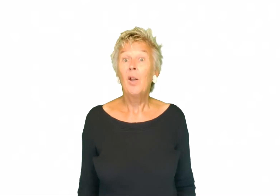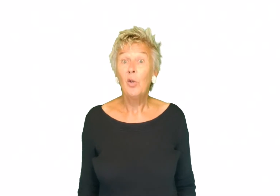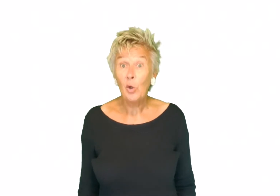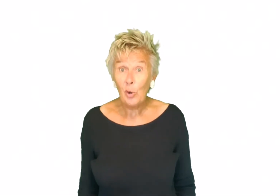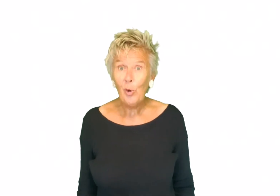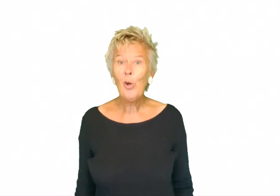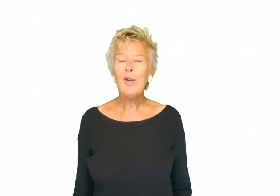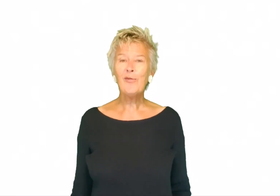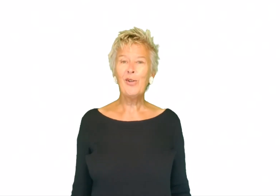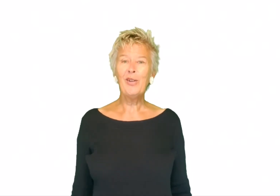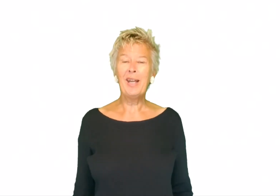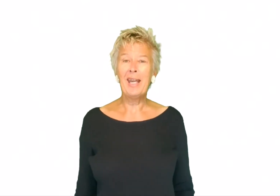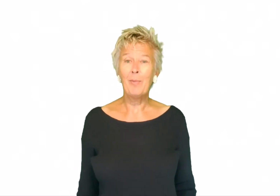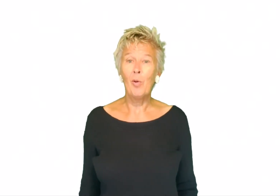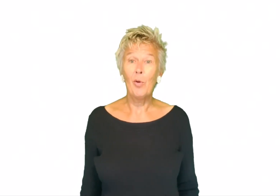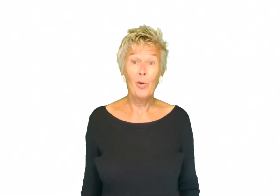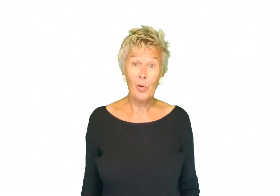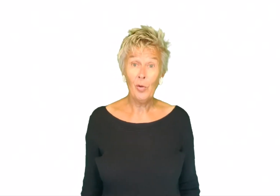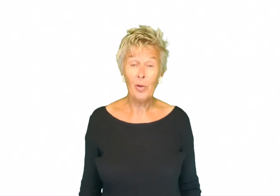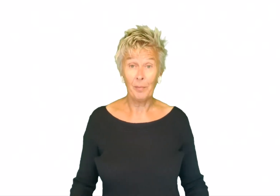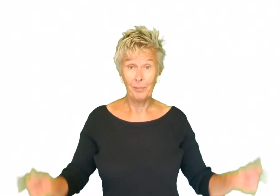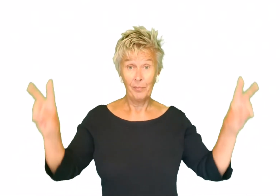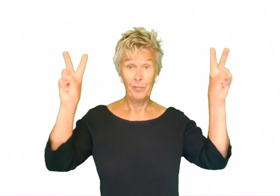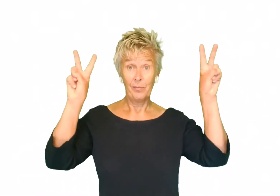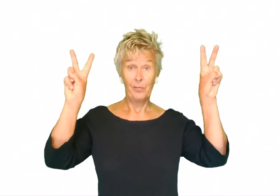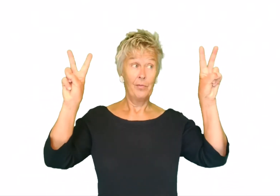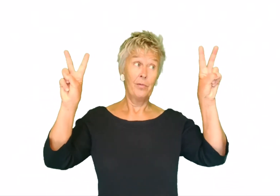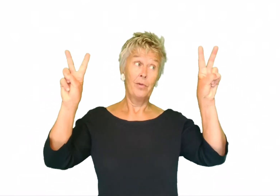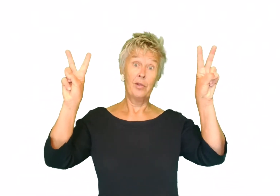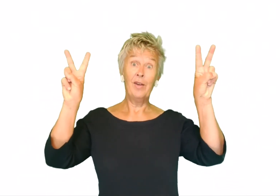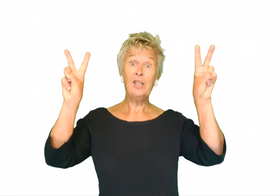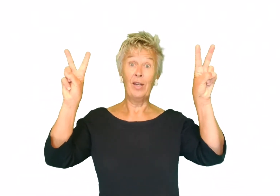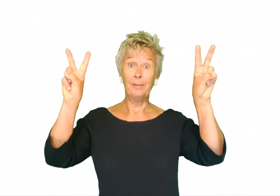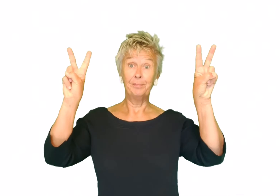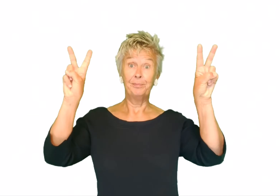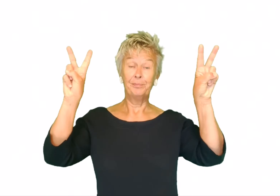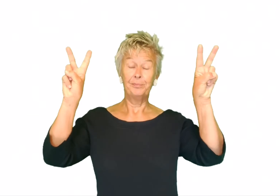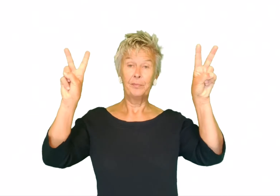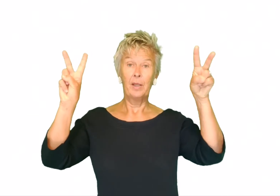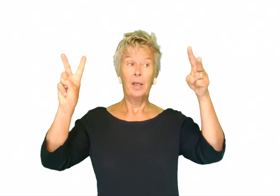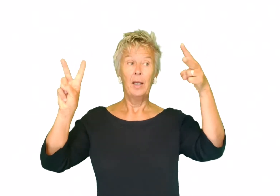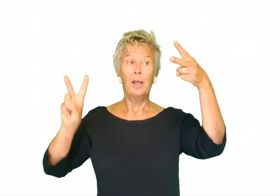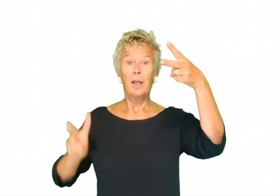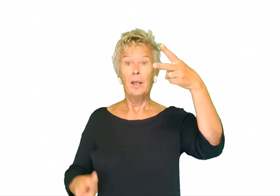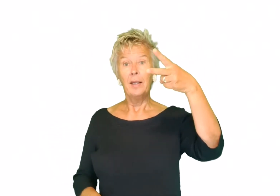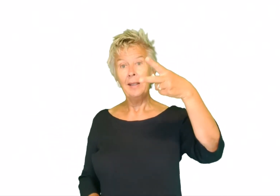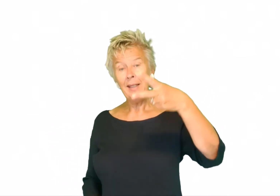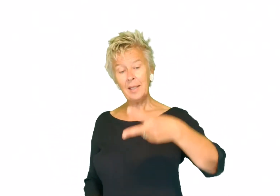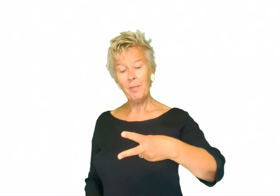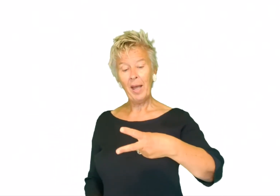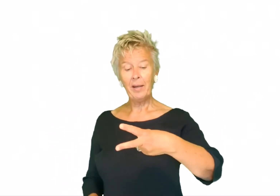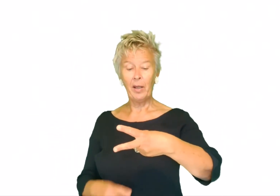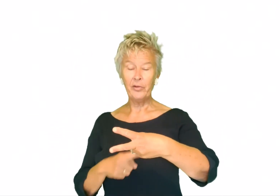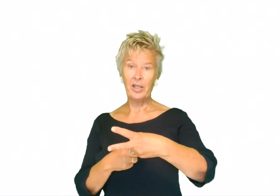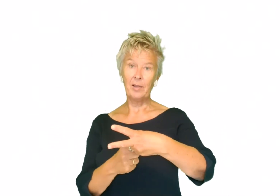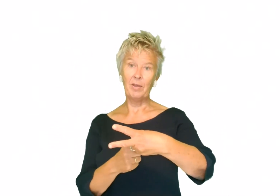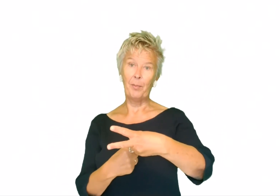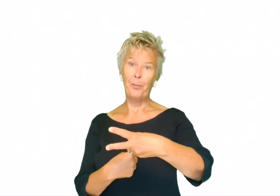De kleuren van de regenboog. Kleuren. 2-2 Je niet gebadende hand zet je met de